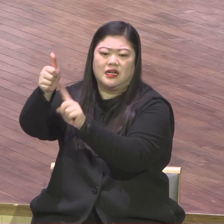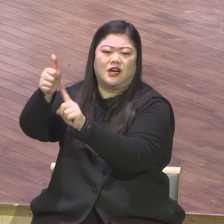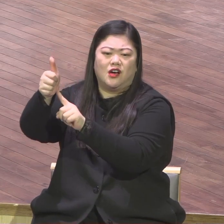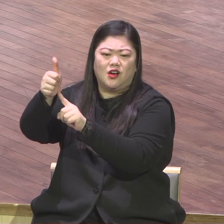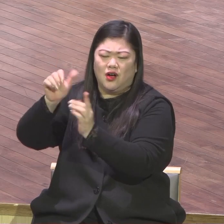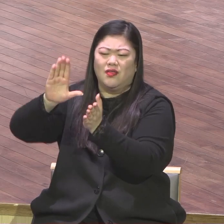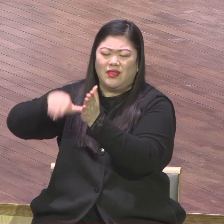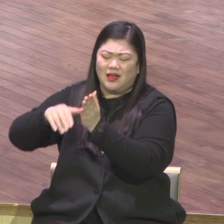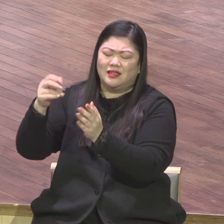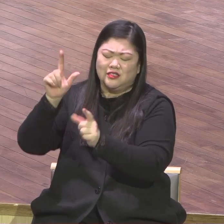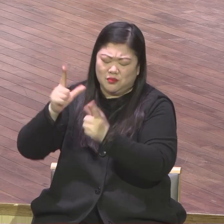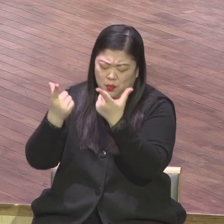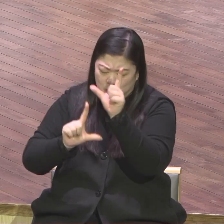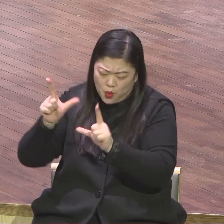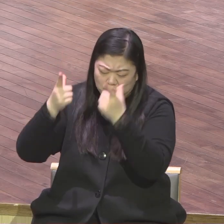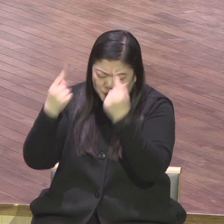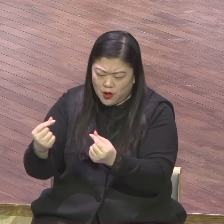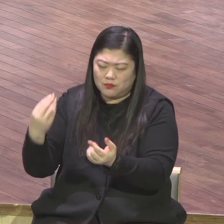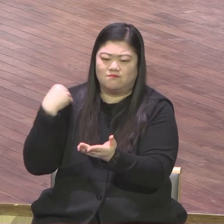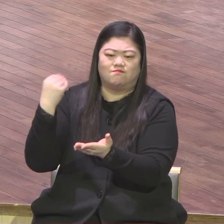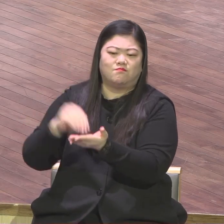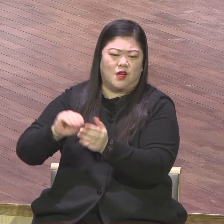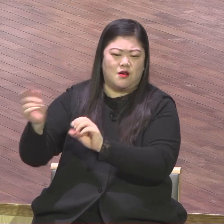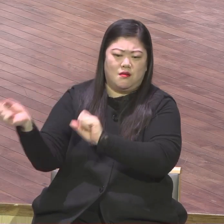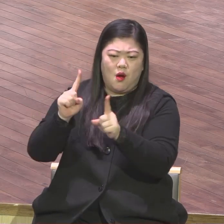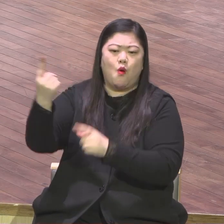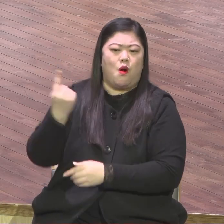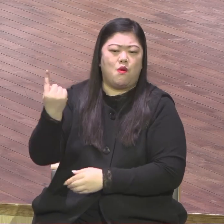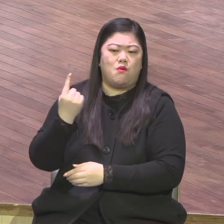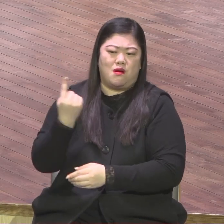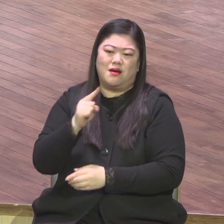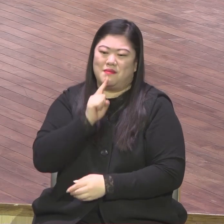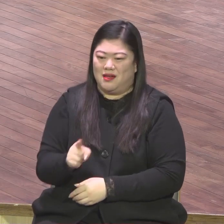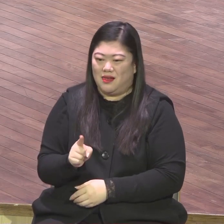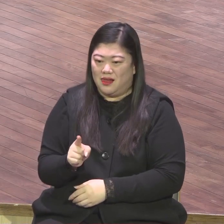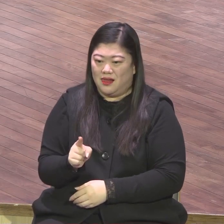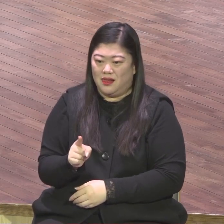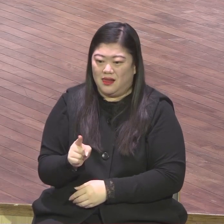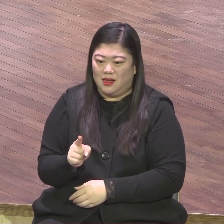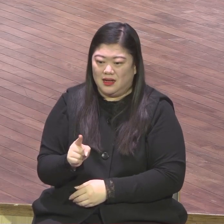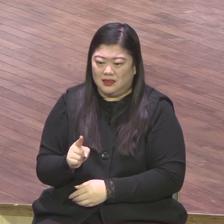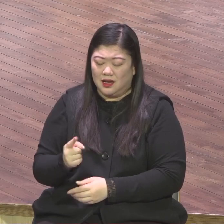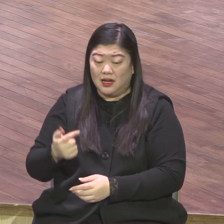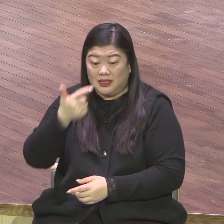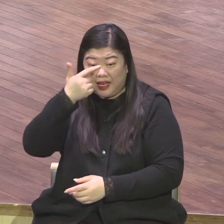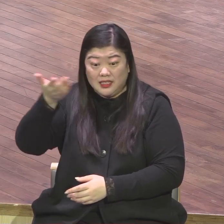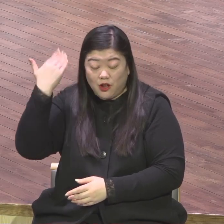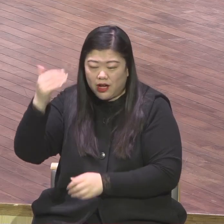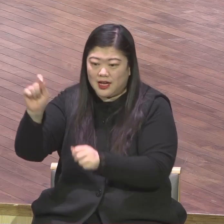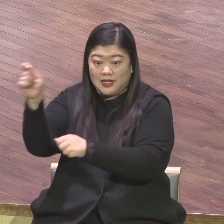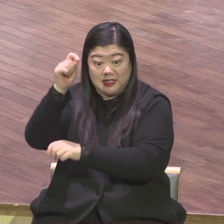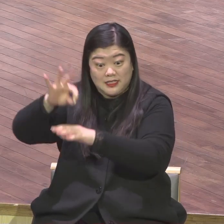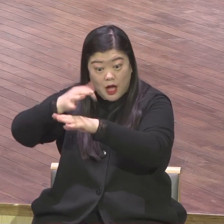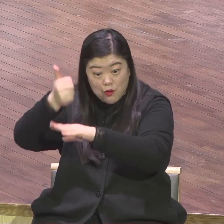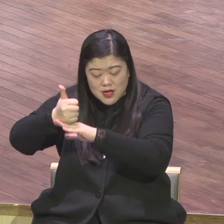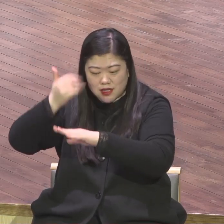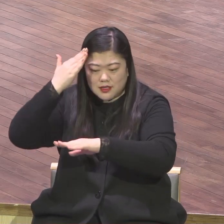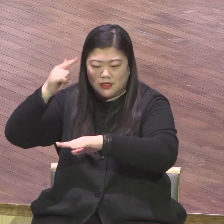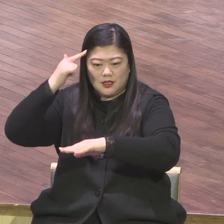장막을 일으키고 그것들의 틈을 막으며 그 허물어진 것을 일으켜 옛적과 같이 세우고 따위시의